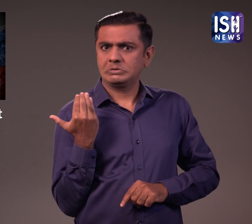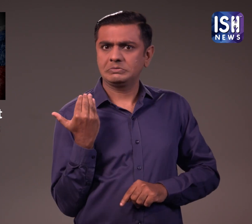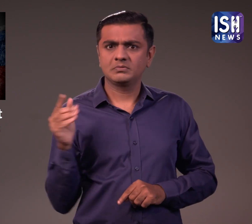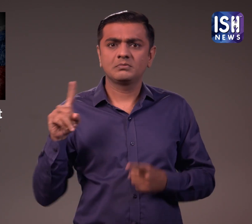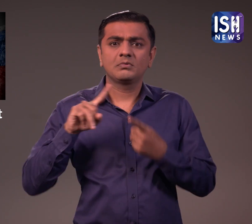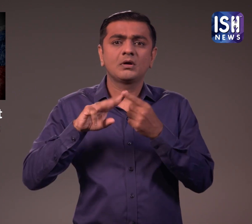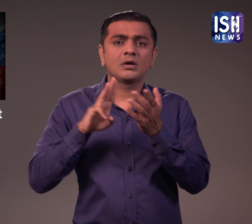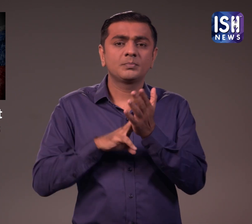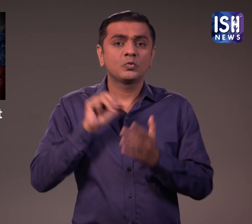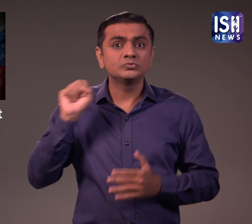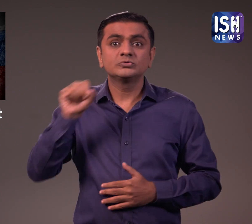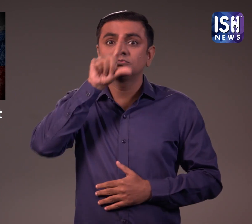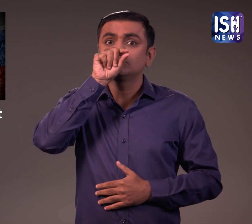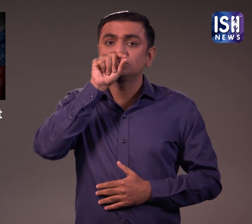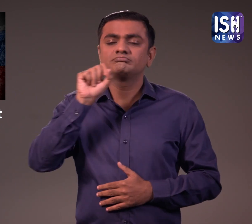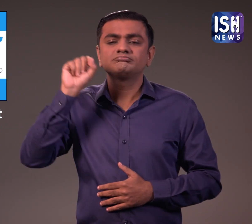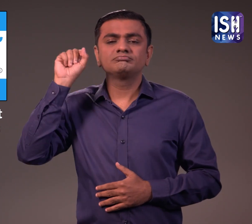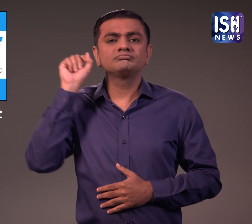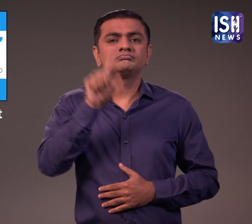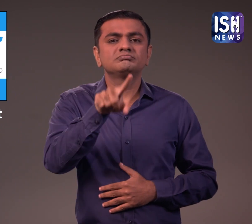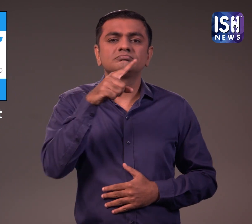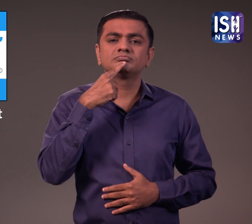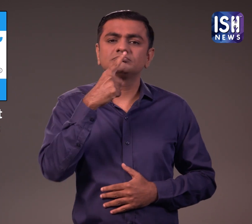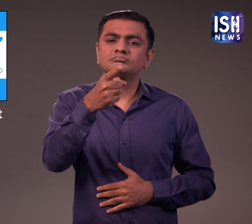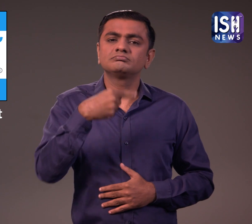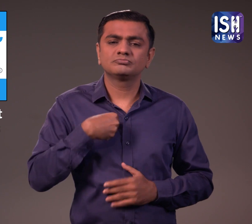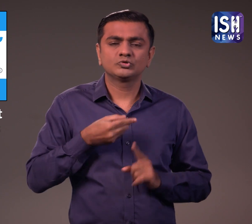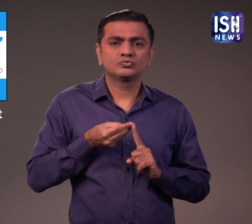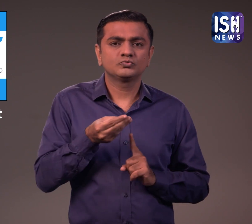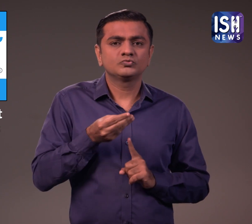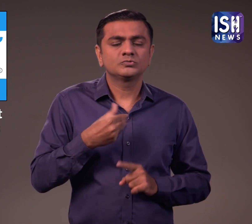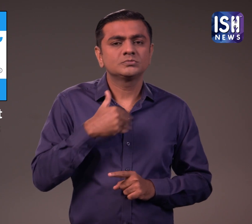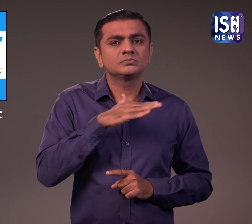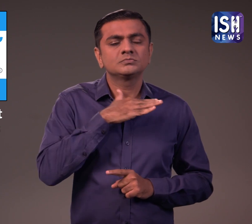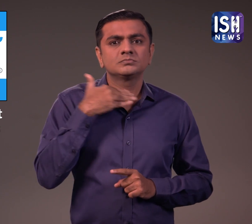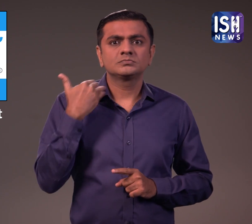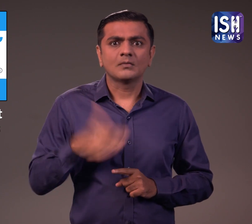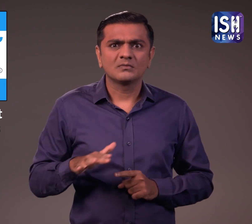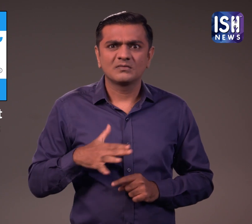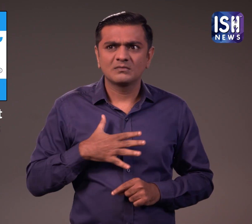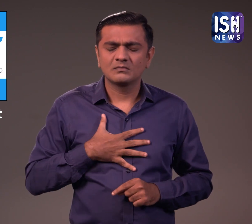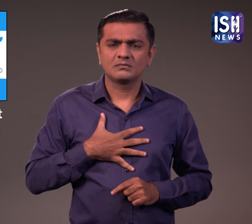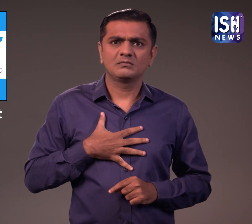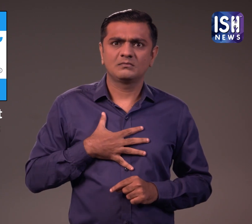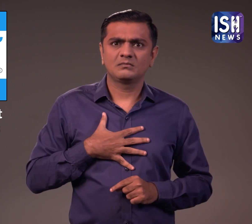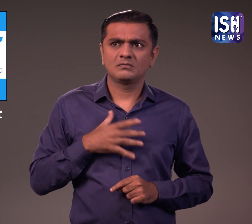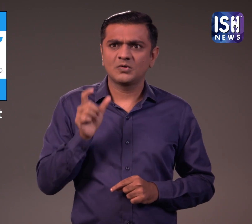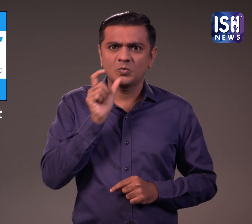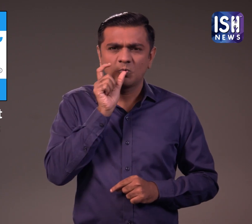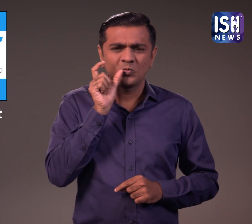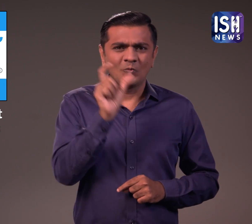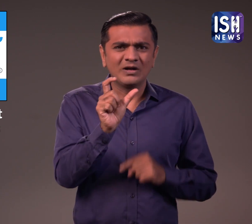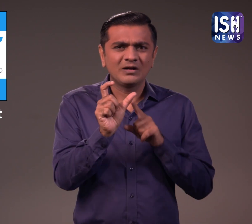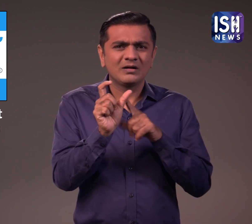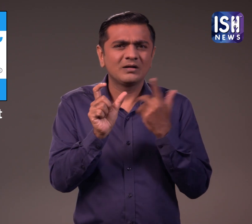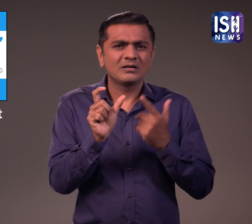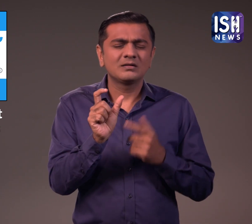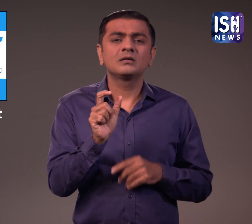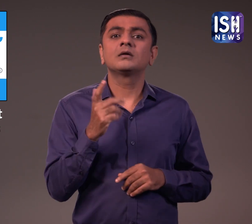हाल ही में इलॉन मस्क ने ट्वीट किया कि उनकी जल्द ही मौत हो सकती है चोका देने वाला उधारण